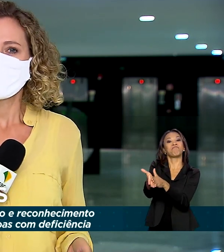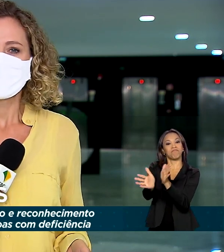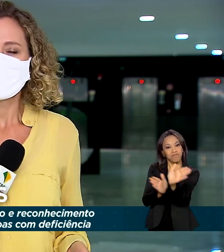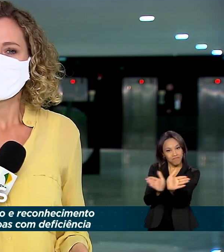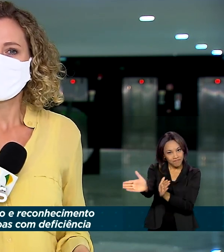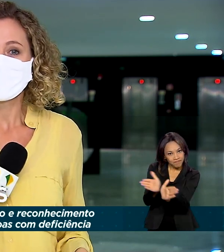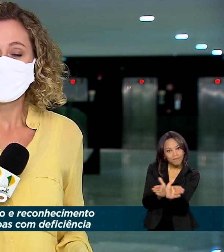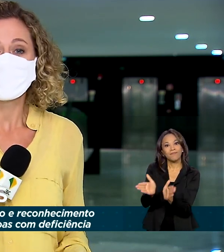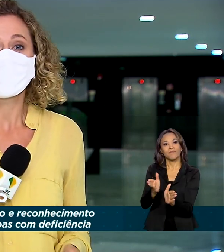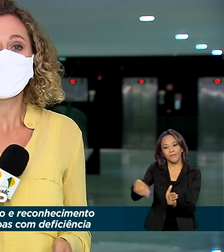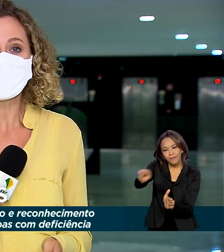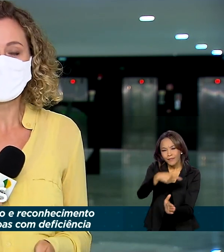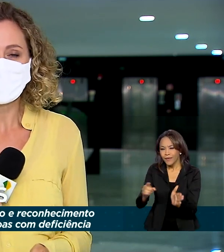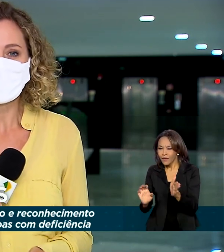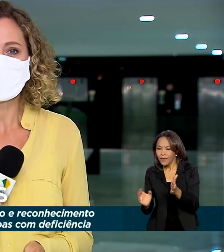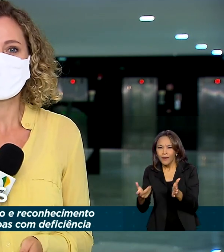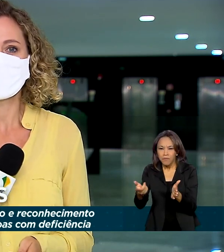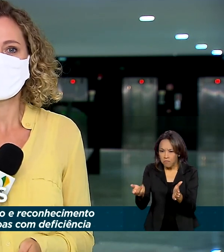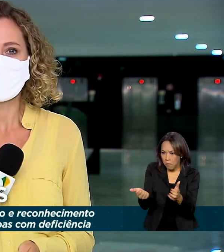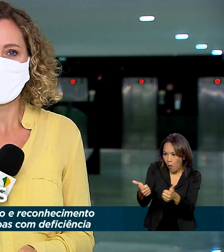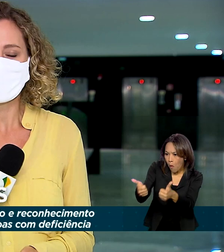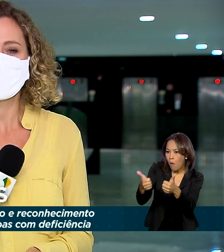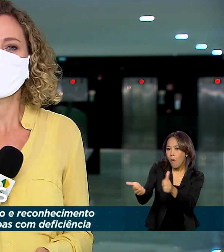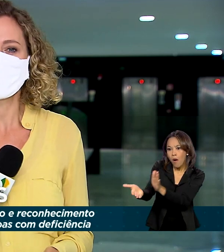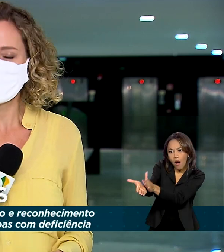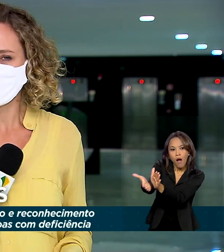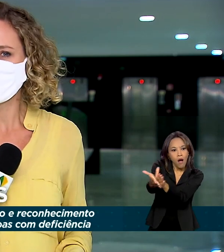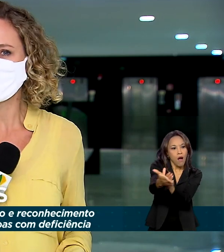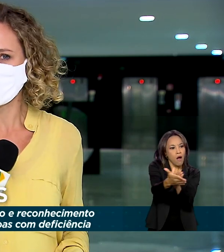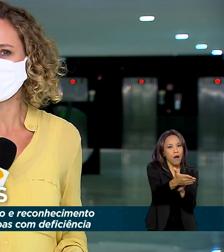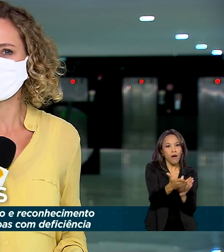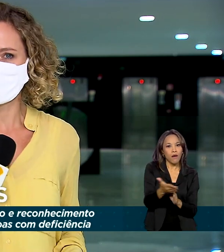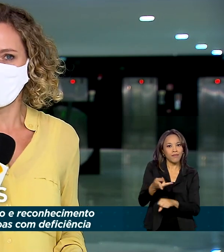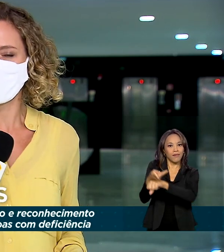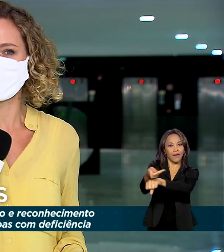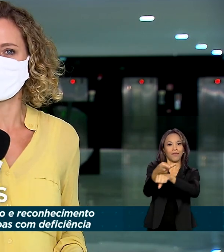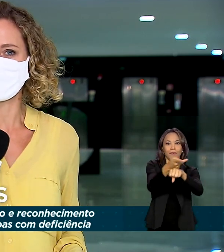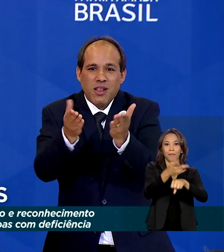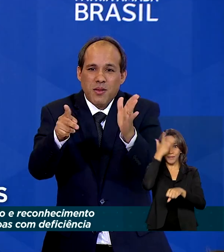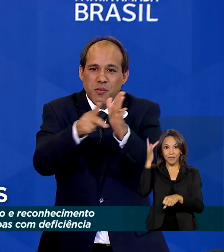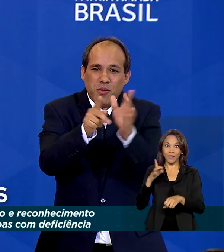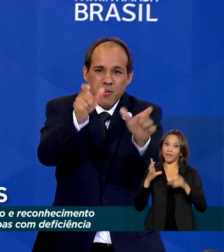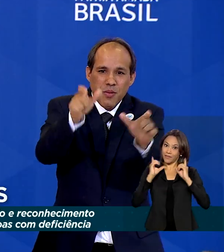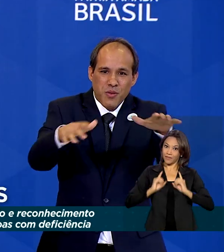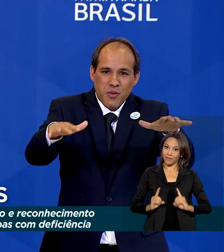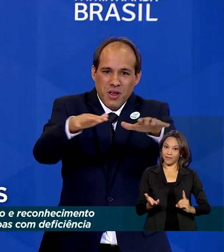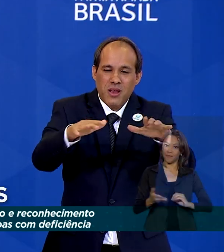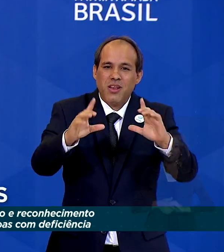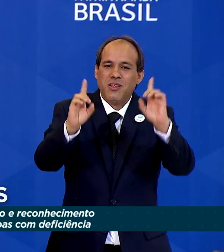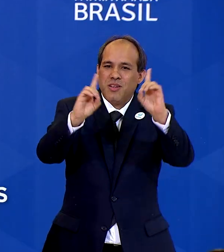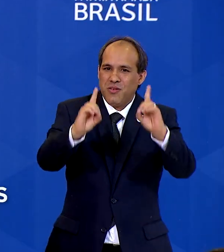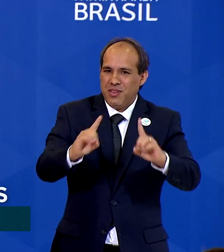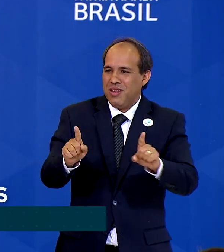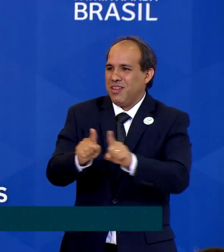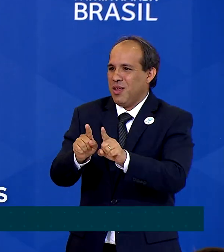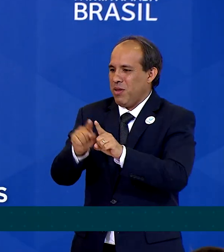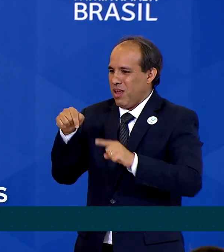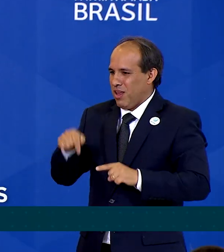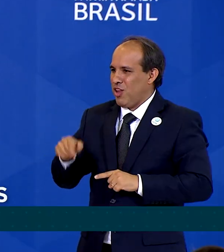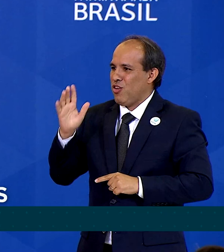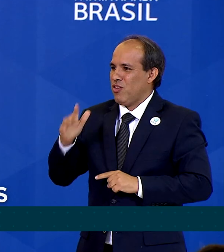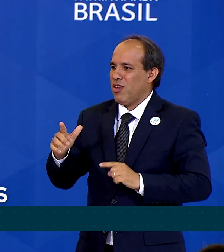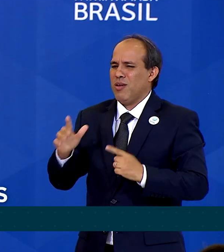reconhecer iniciativas de promoção da acessibilidade para pessoas com deficiência. Tivemos aqui uma